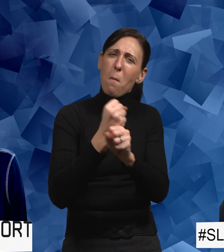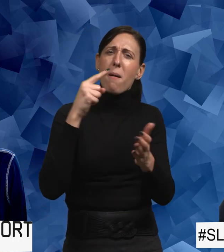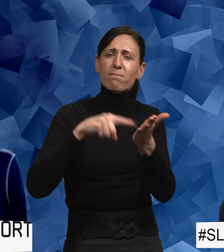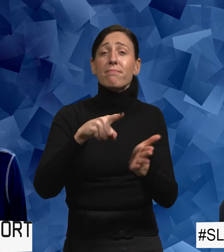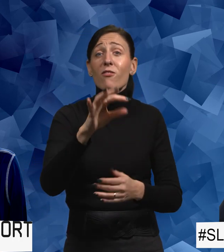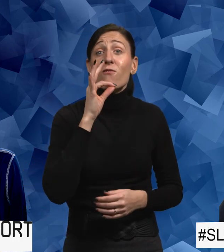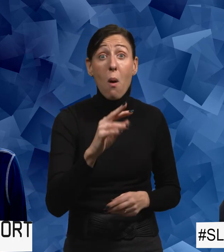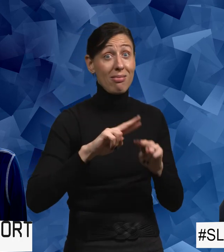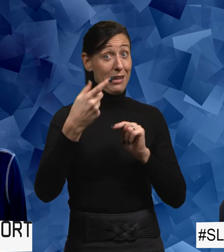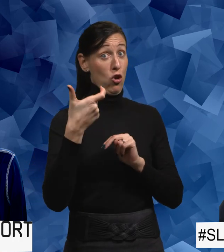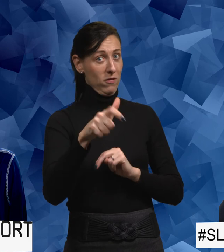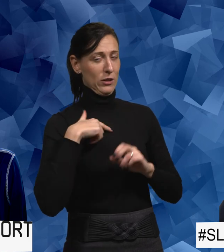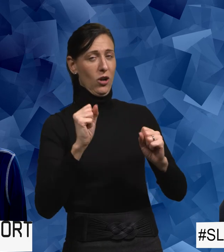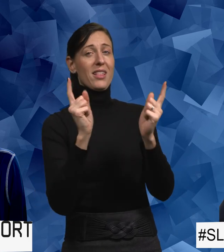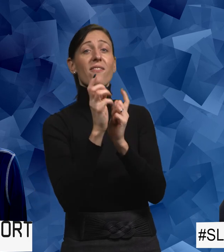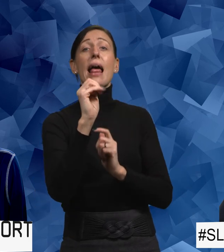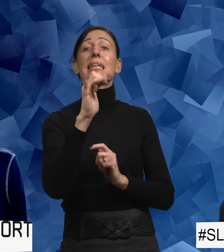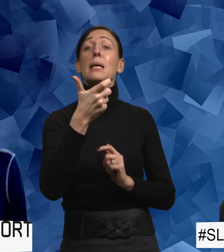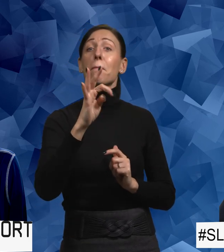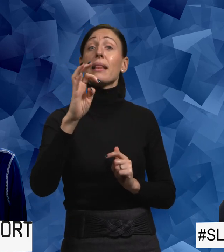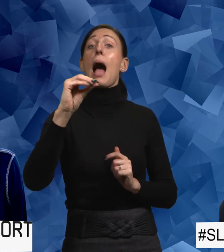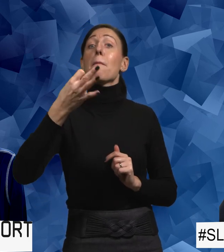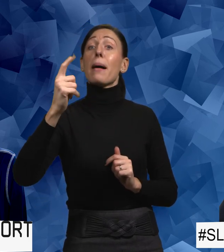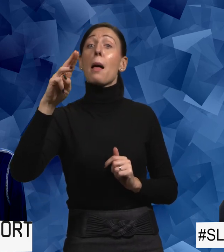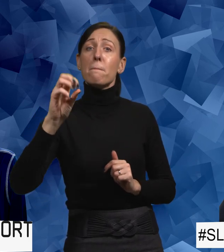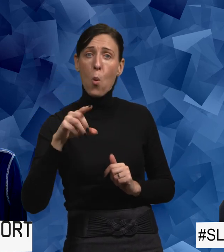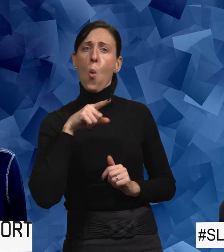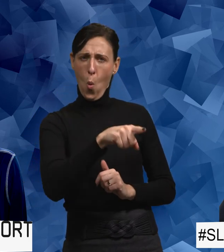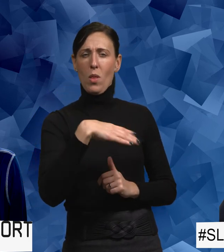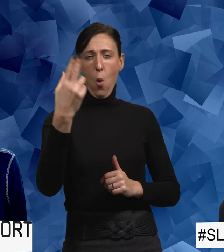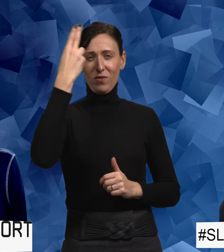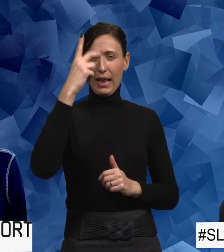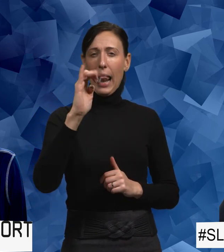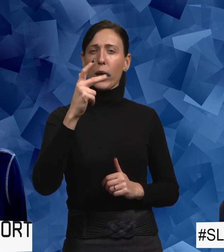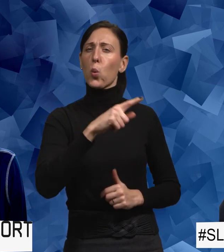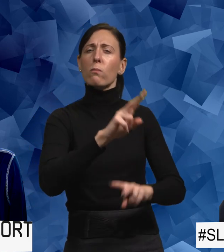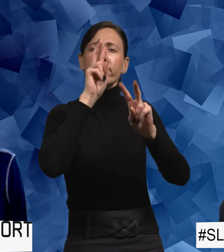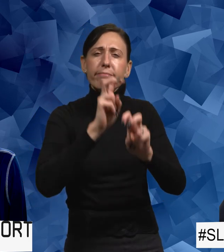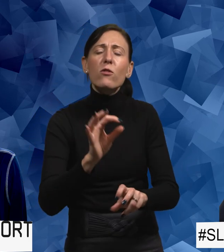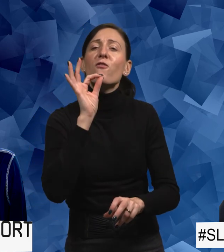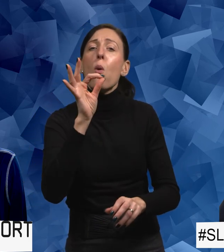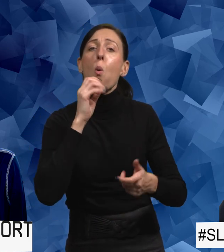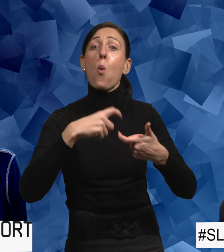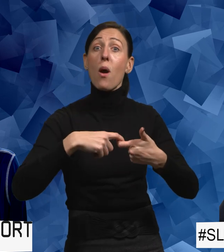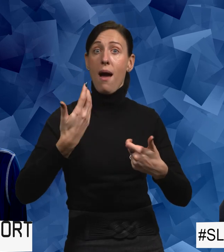frågan. I nästa avsnitt kommer jag träffa Elisabeth Apelmo som är universitetslektor och som jobbar med frågor bland annat om hur kvinnor med